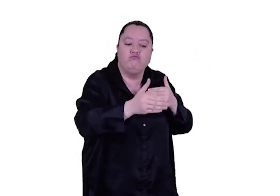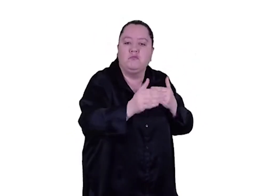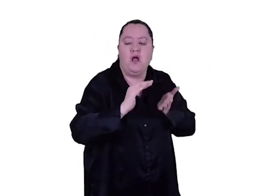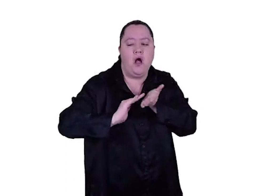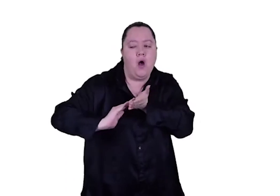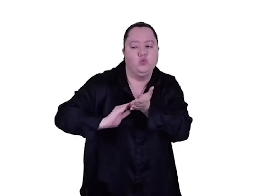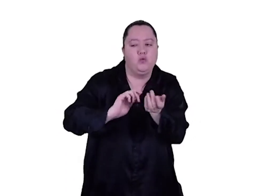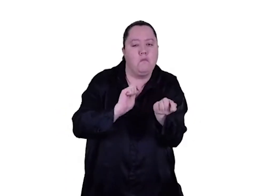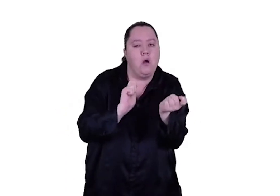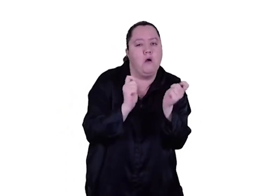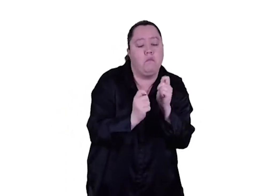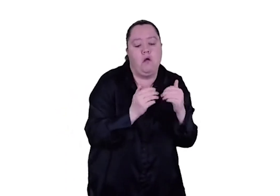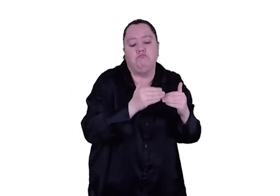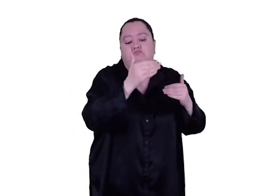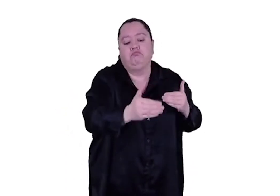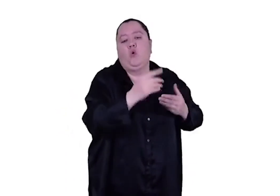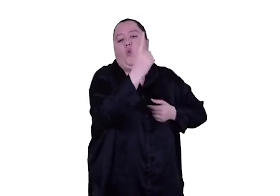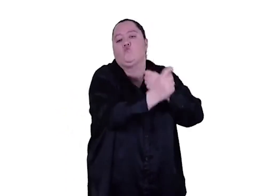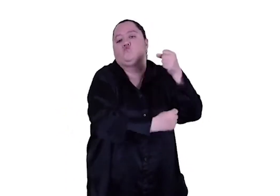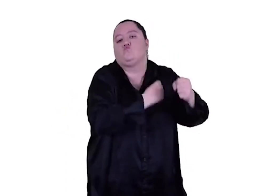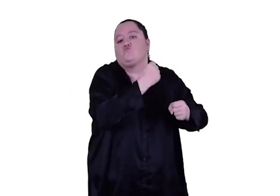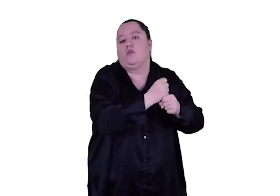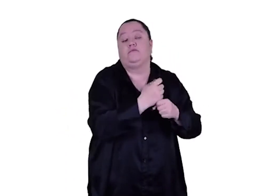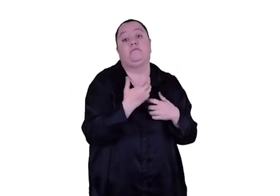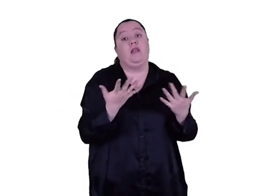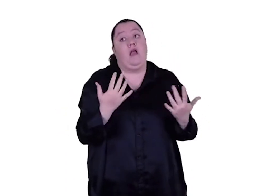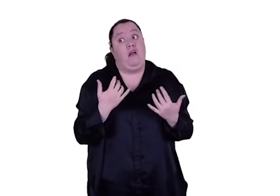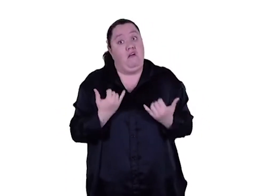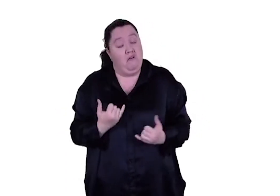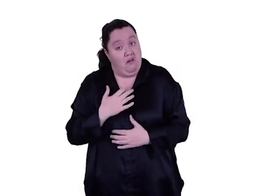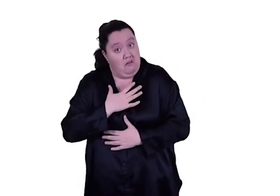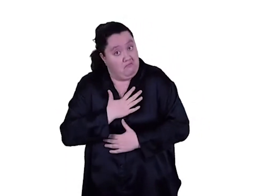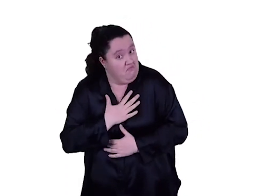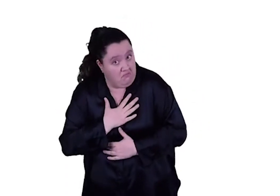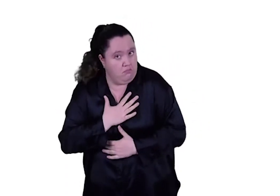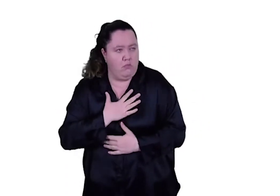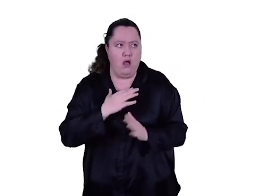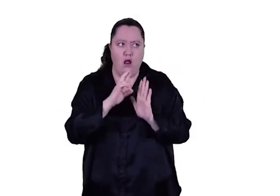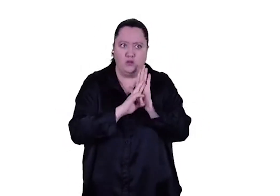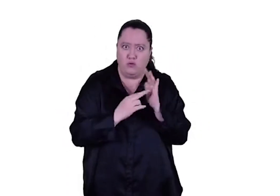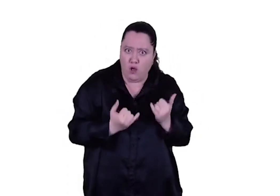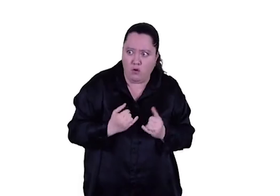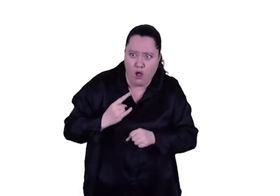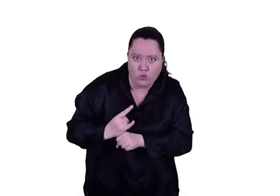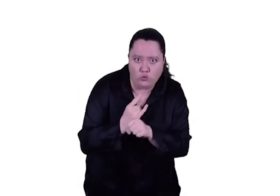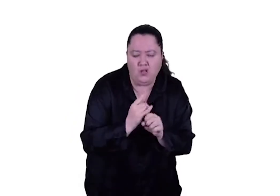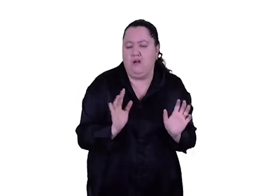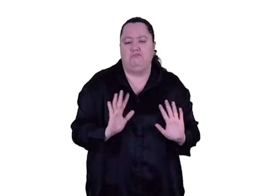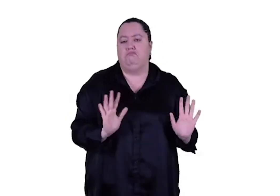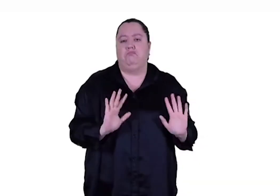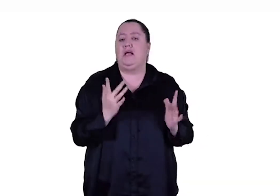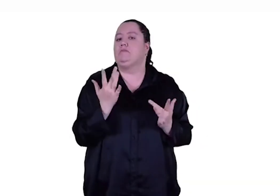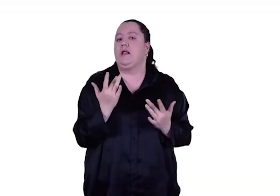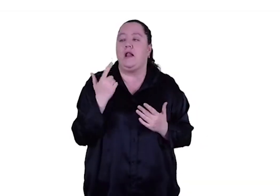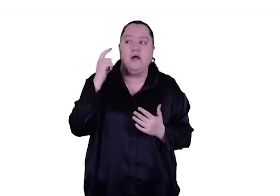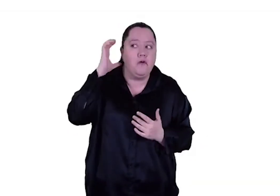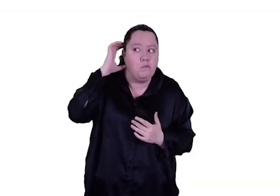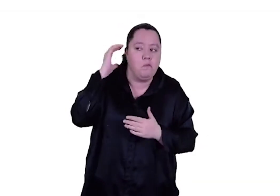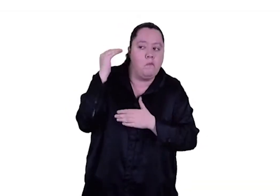ajustes por lo tanto yo diría que todavía no hay que hacer uso de esa resolución hay que esperar esperar